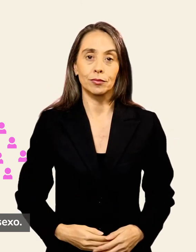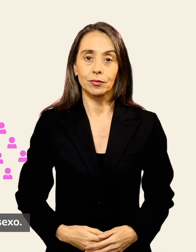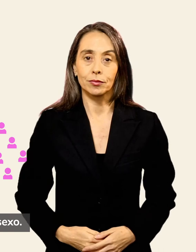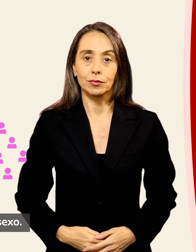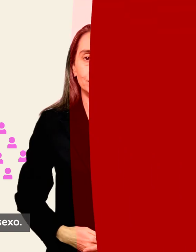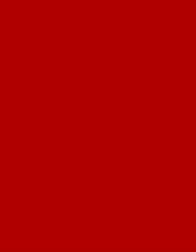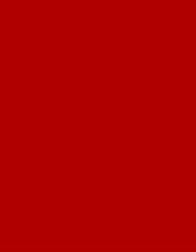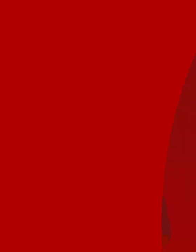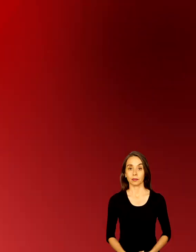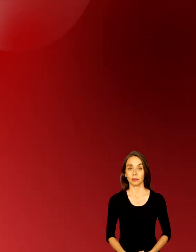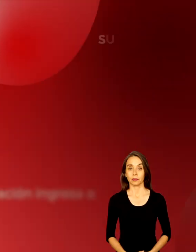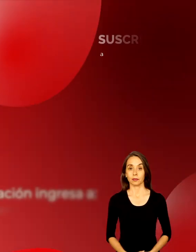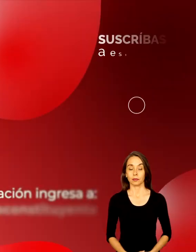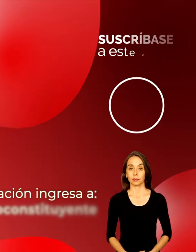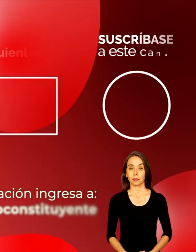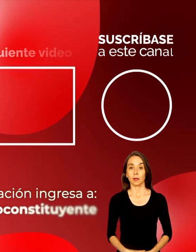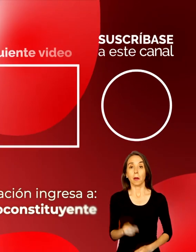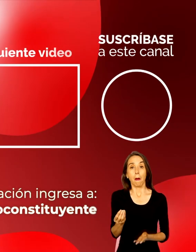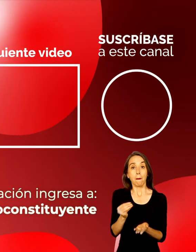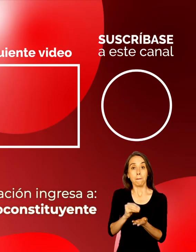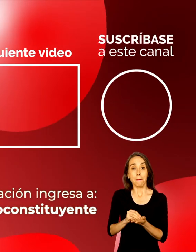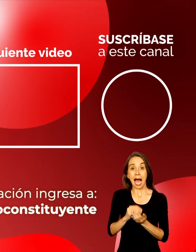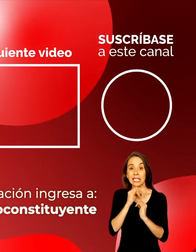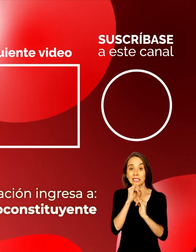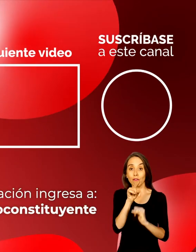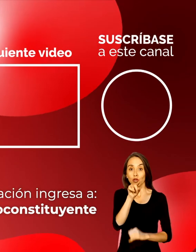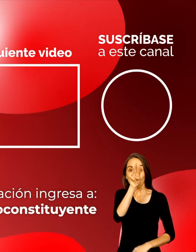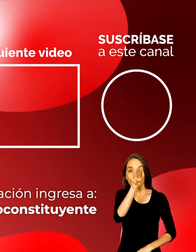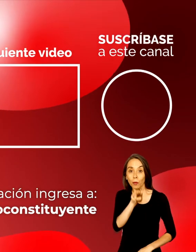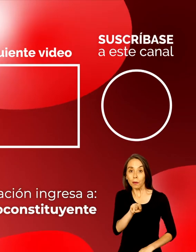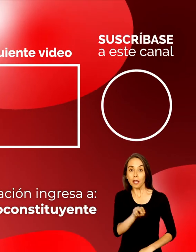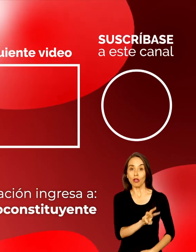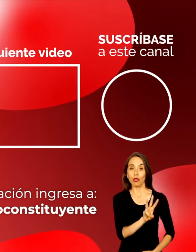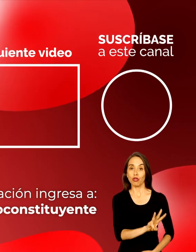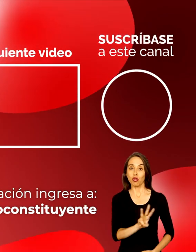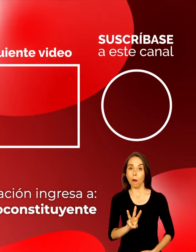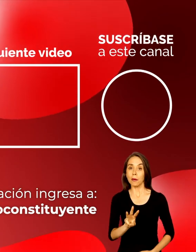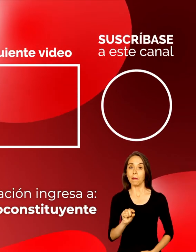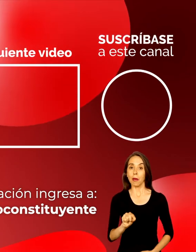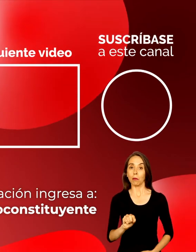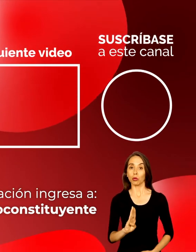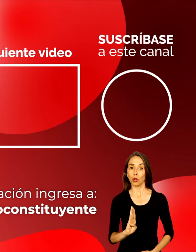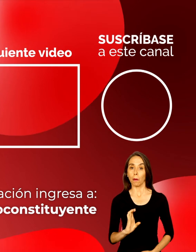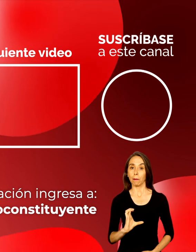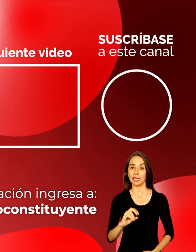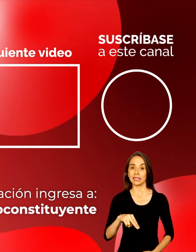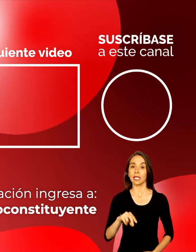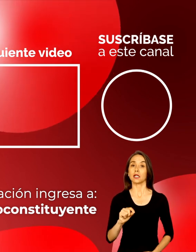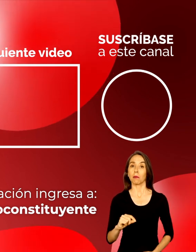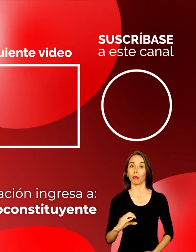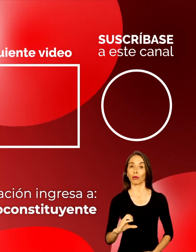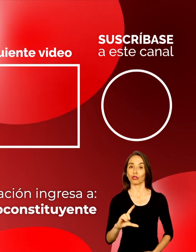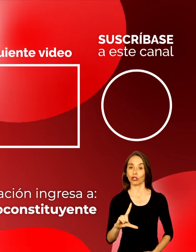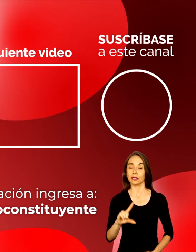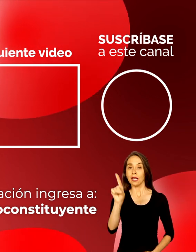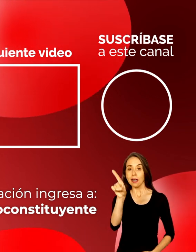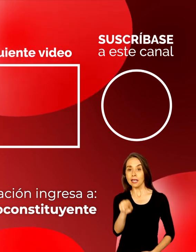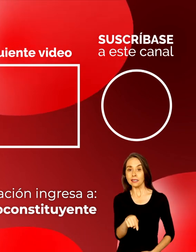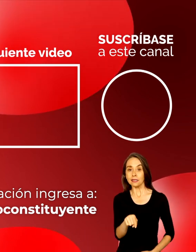Para más información ingresa a www.bcn.cl slash proceso